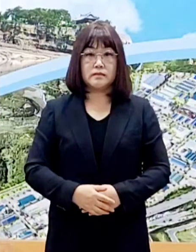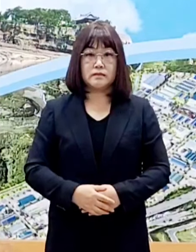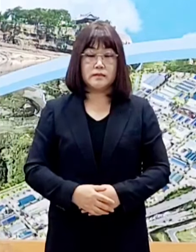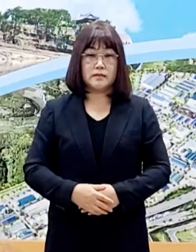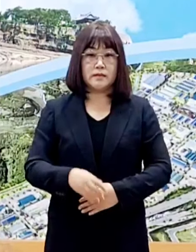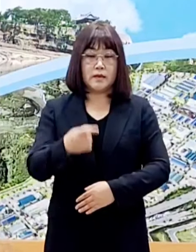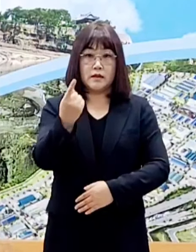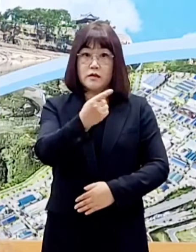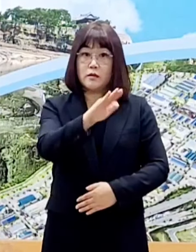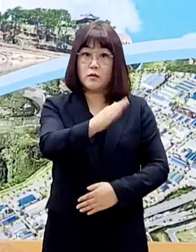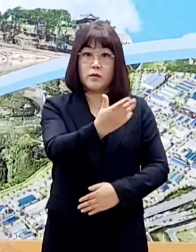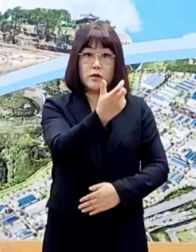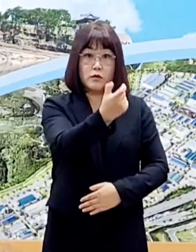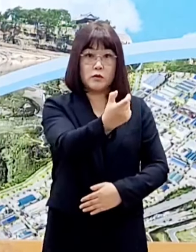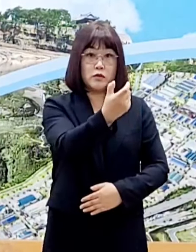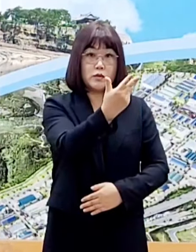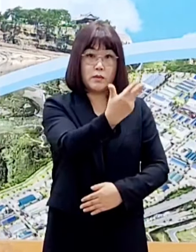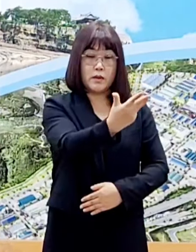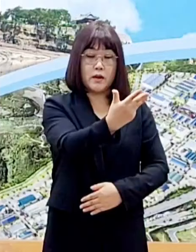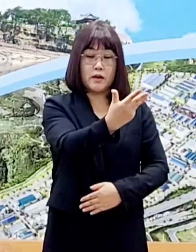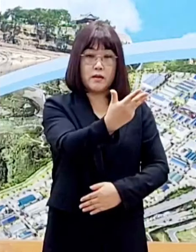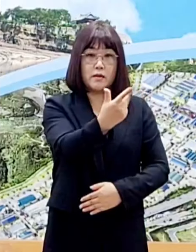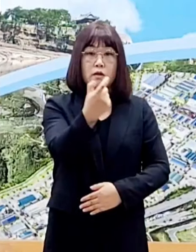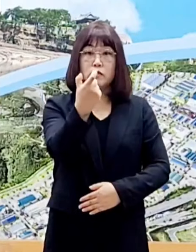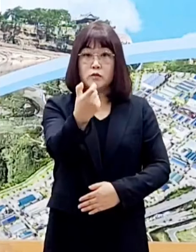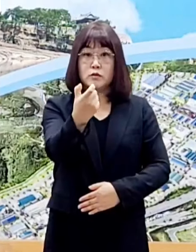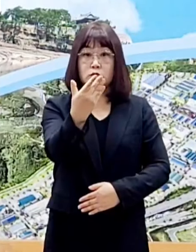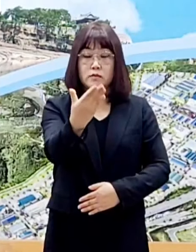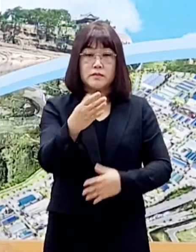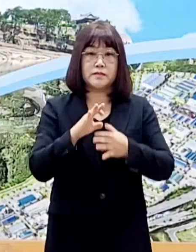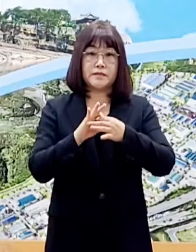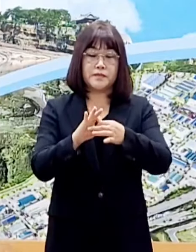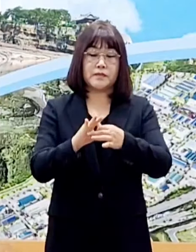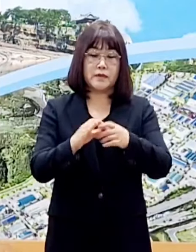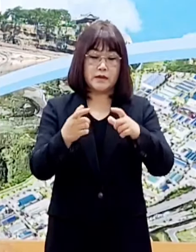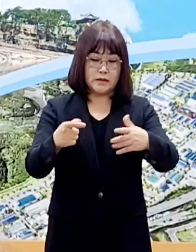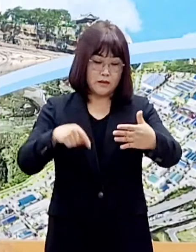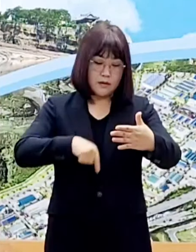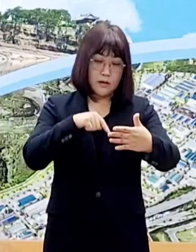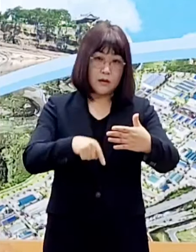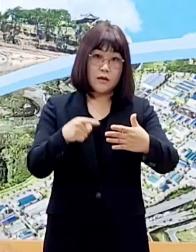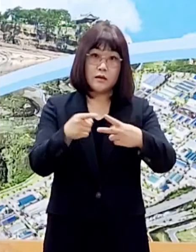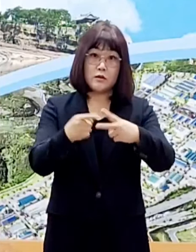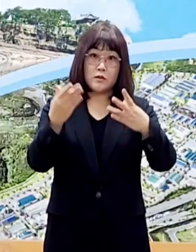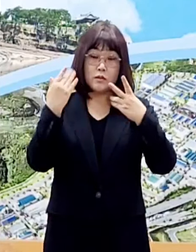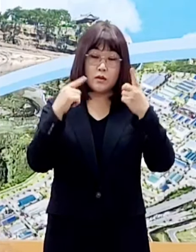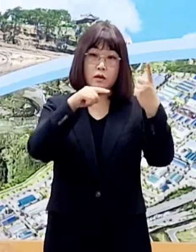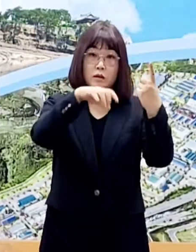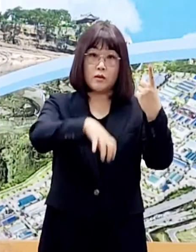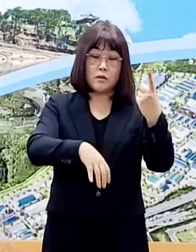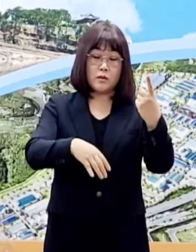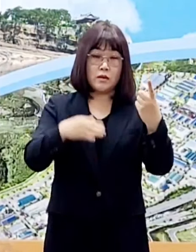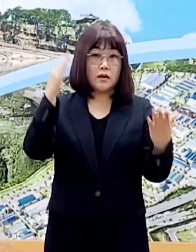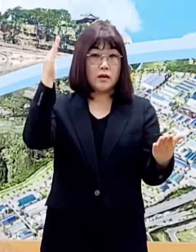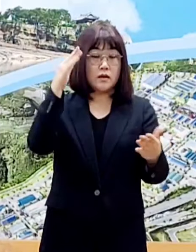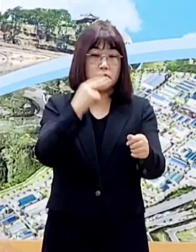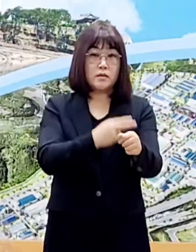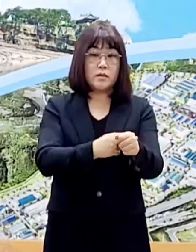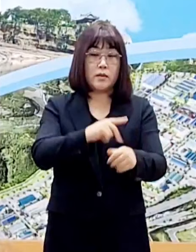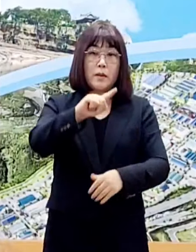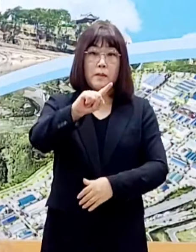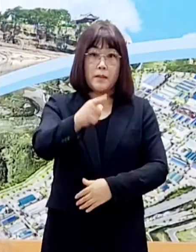진주 1968번, 69번과 관련하여 관내 초등학교 한 곳의 학생 교직원